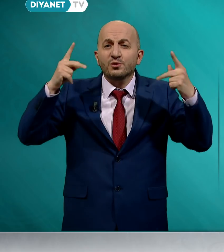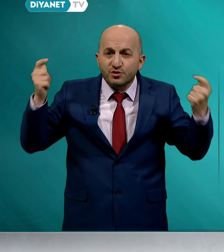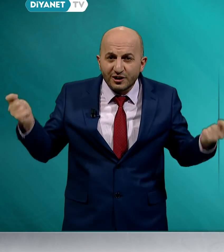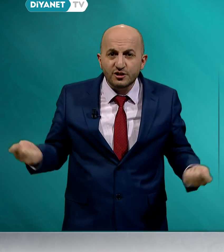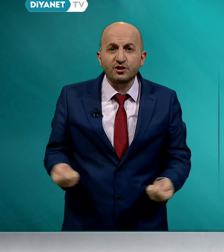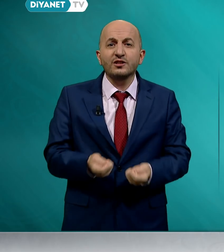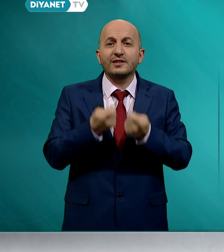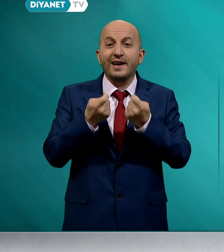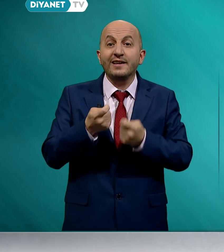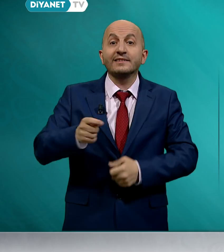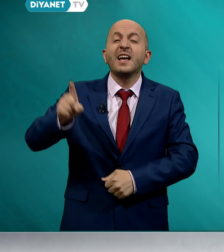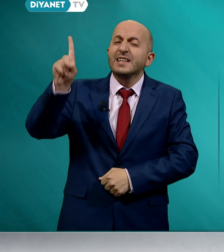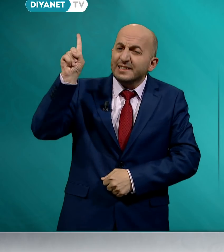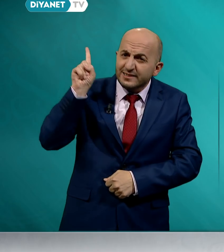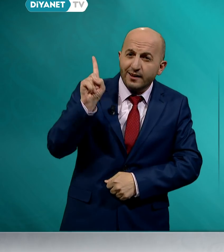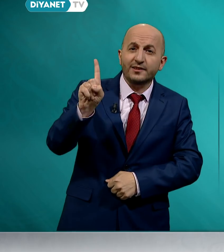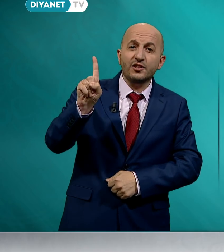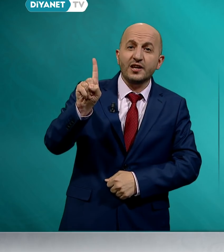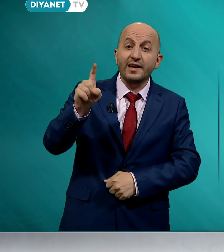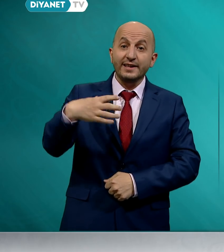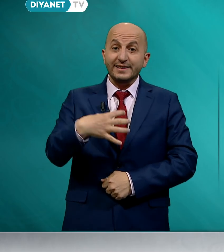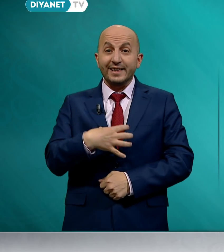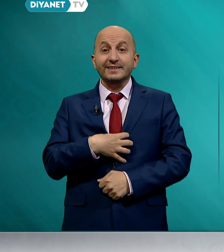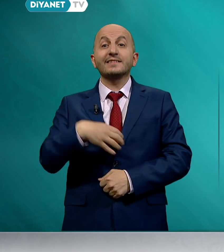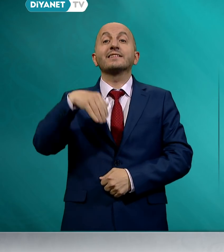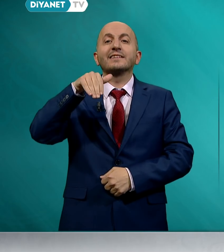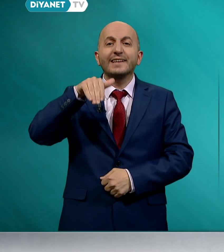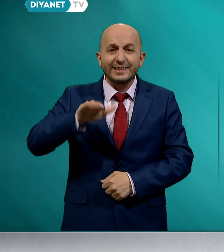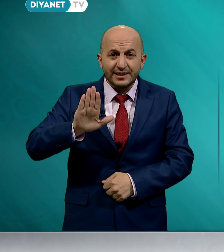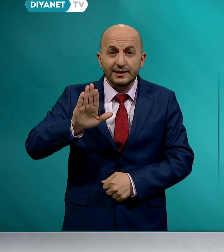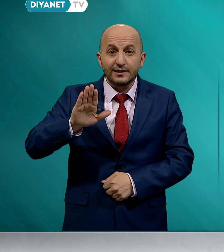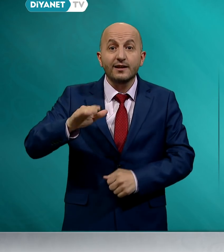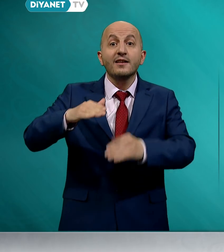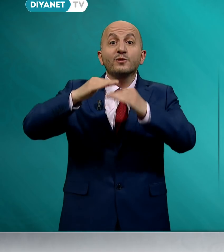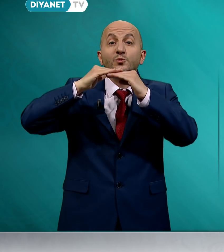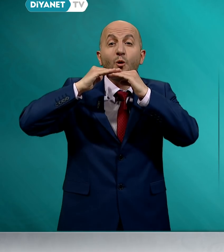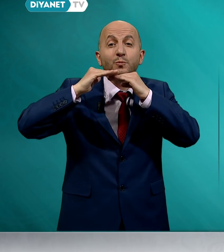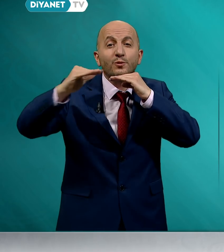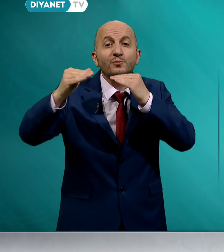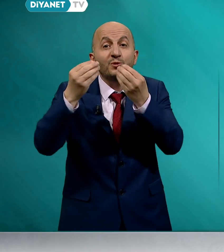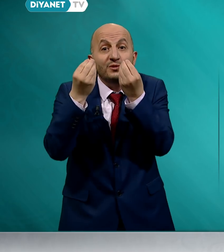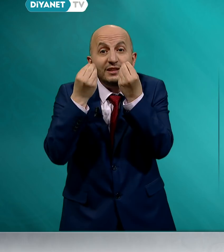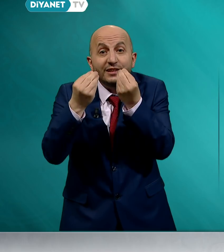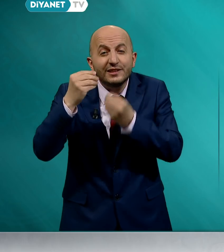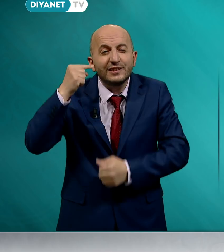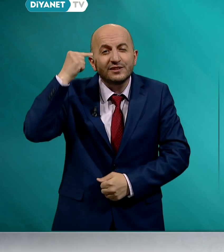çalışırken sadece kendisini değil toplumun iyiliğini